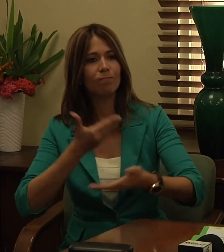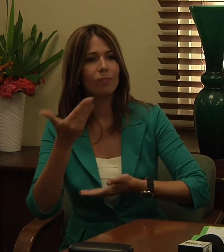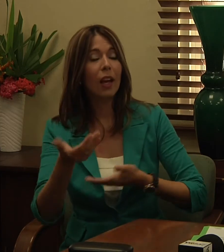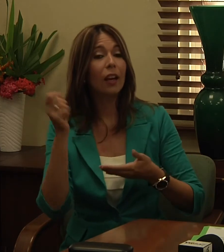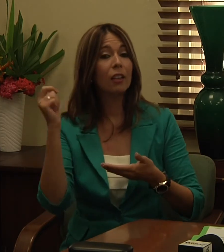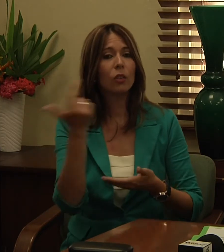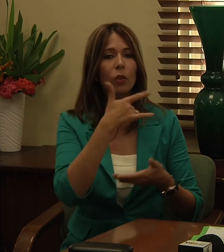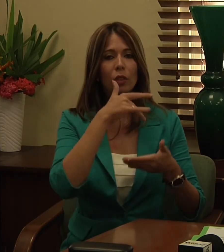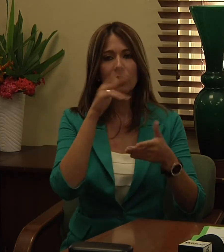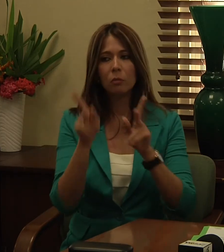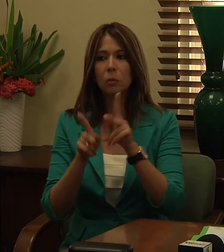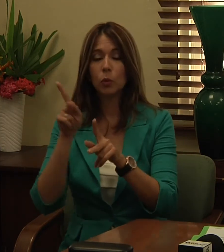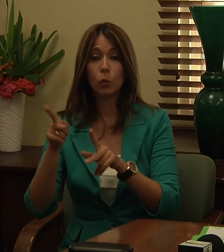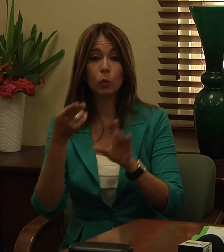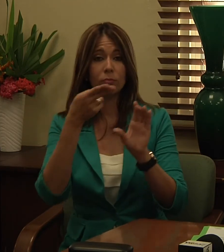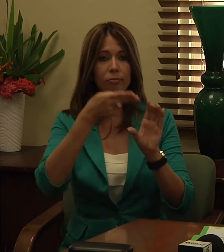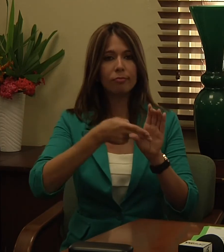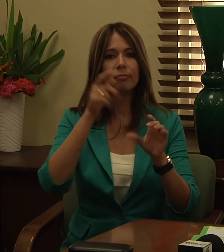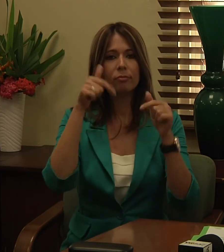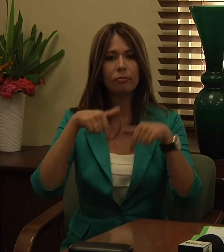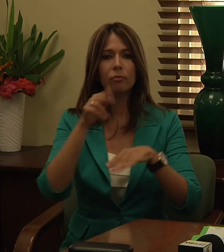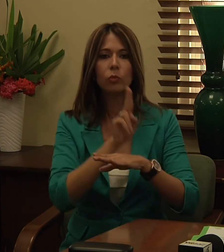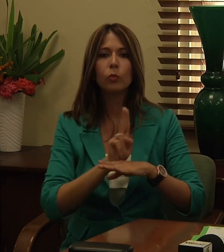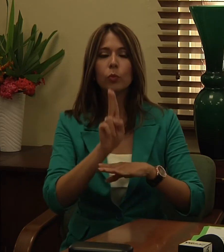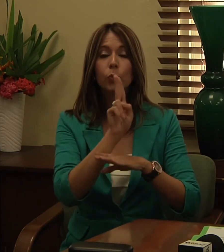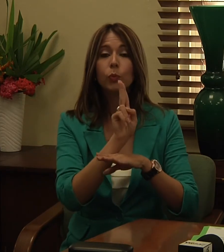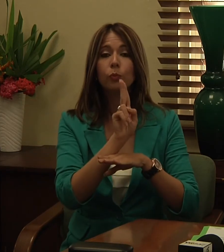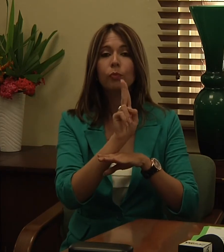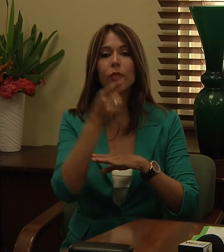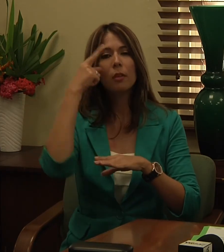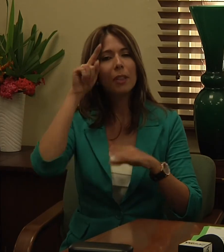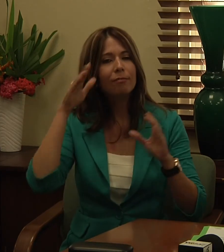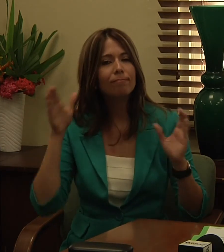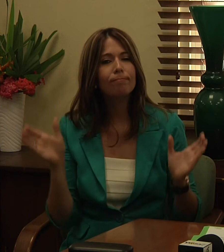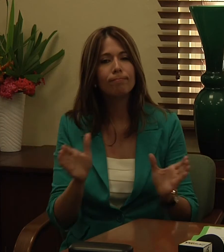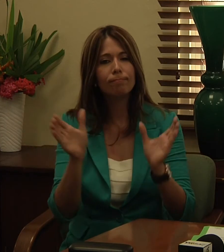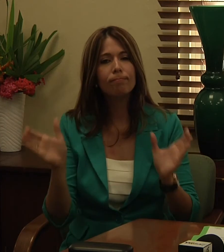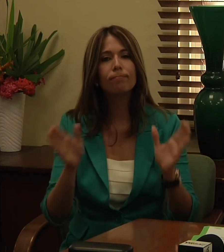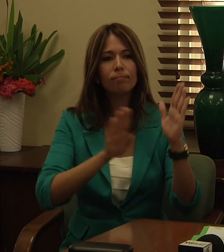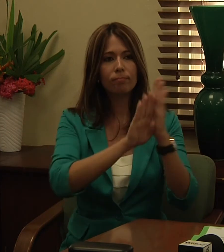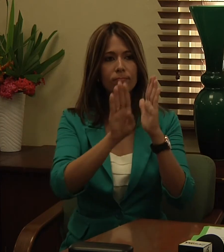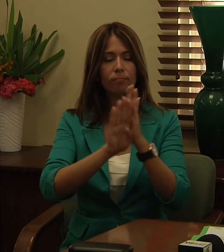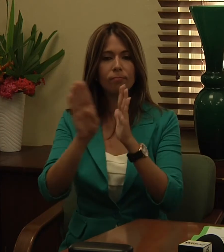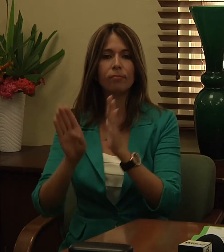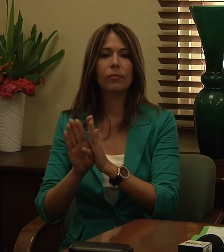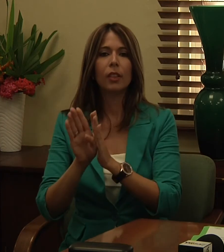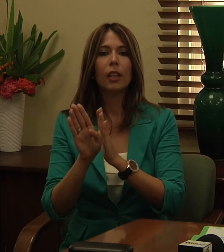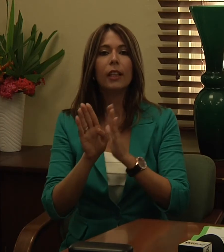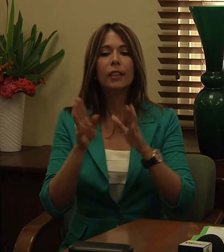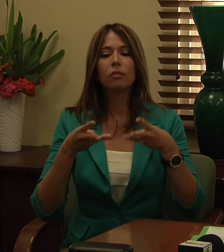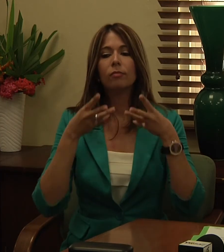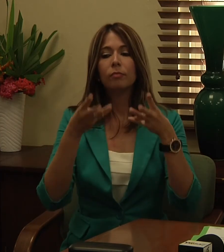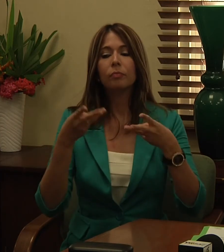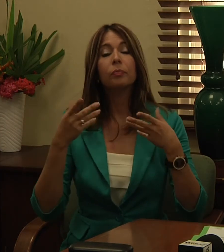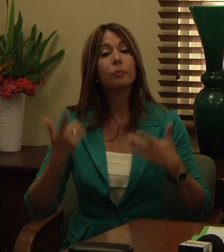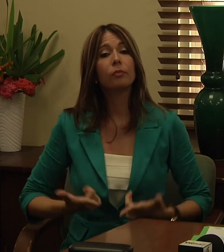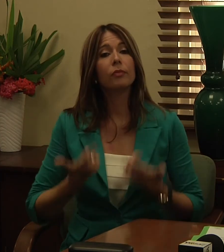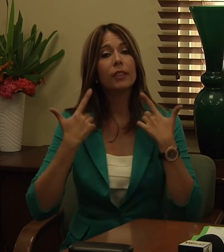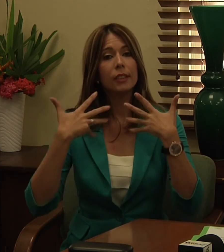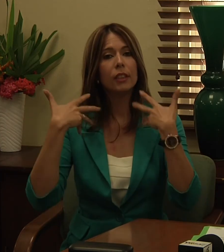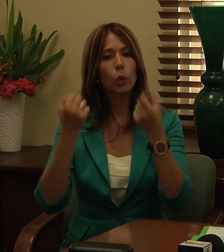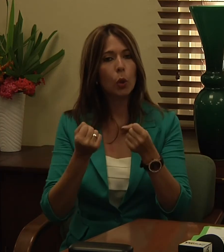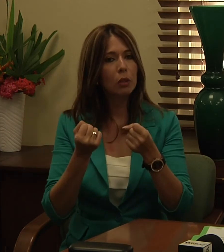una a este esfuerzo para promover estilos de vida saludable finalmente la